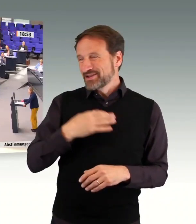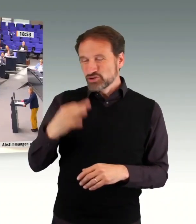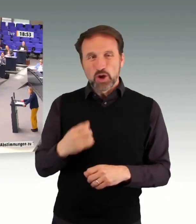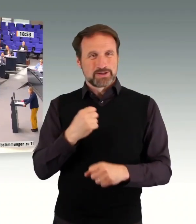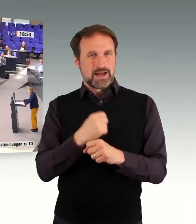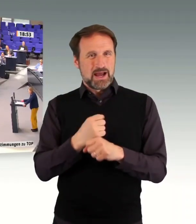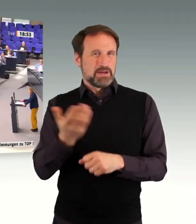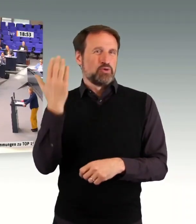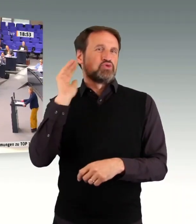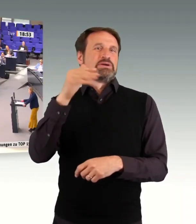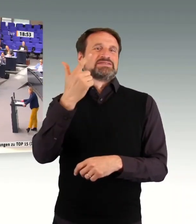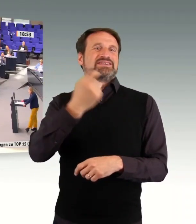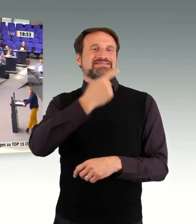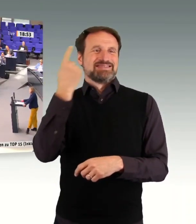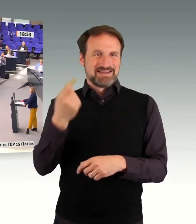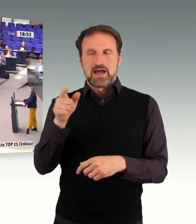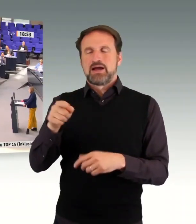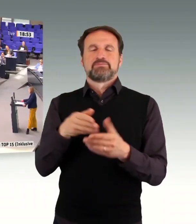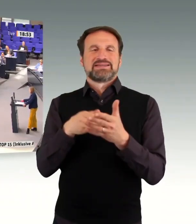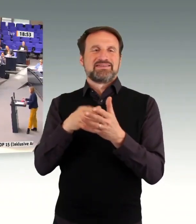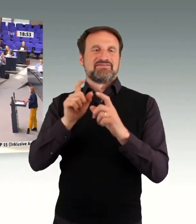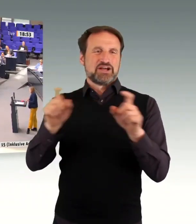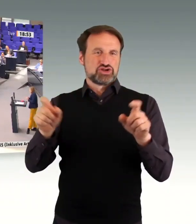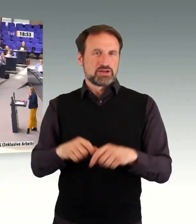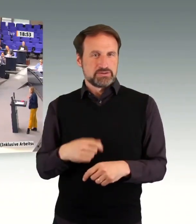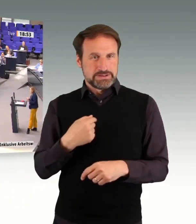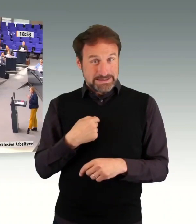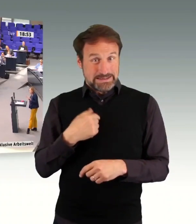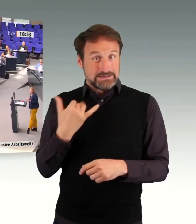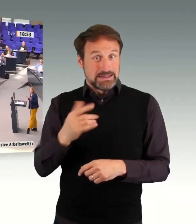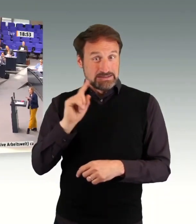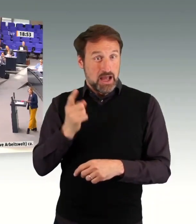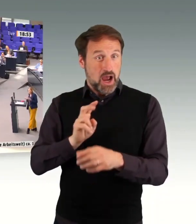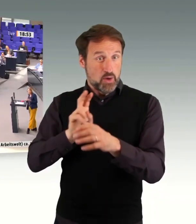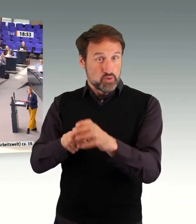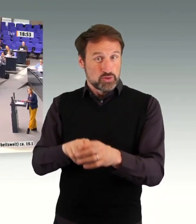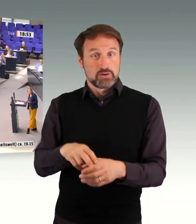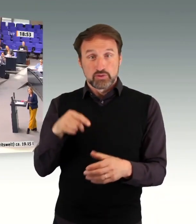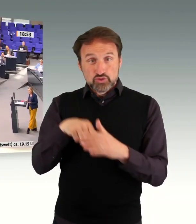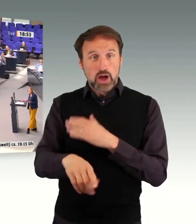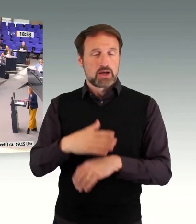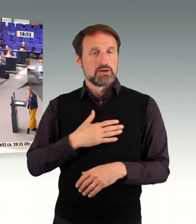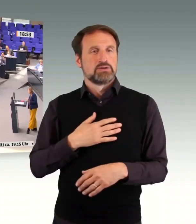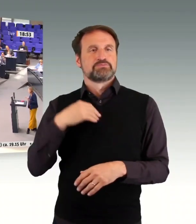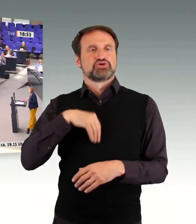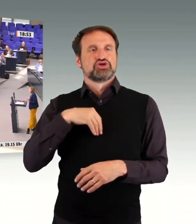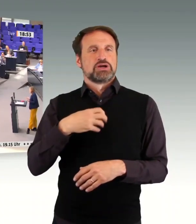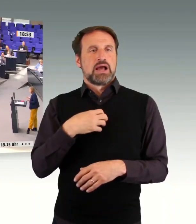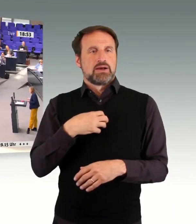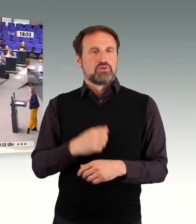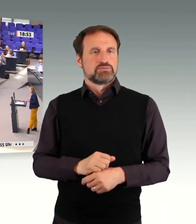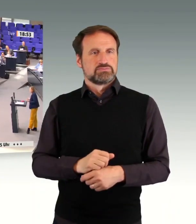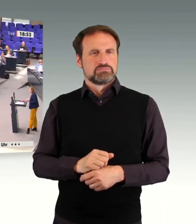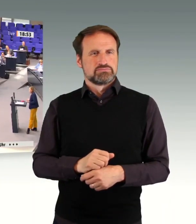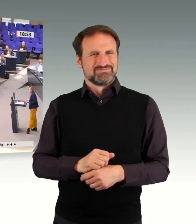zuzumuten zu sein. Und ich möchte sagen, ich finde, das muss uns alle wütend machen. Und wir müssen dieser